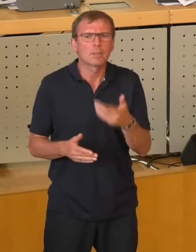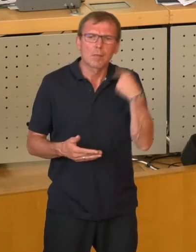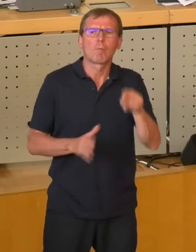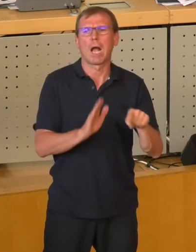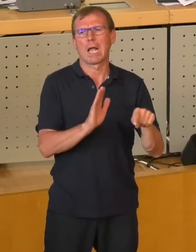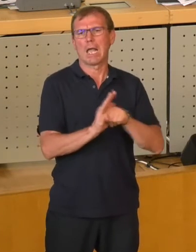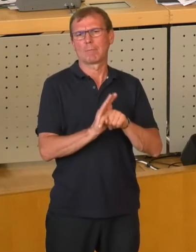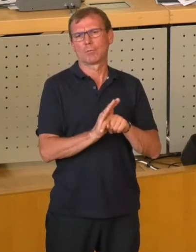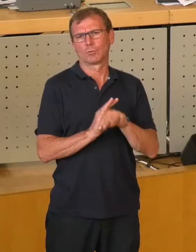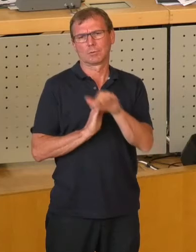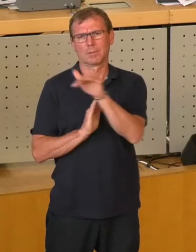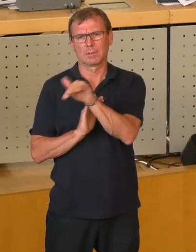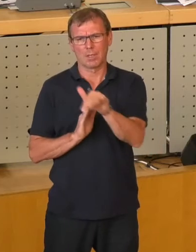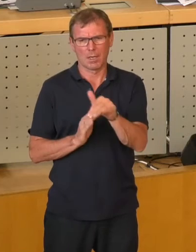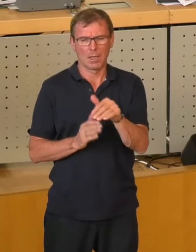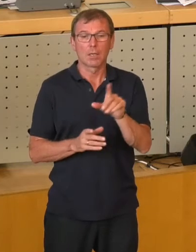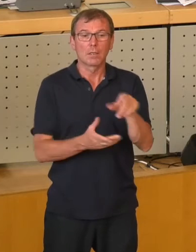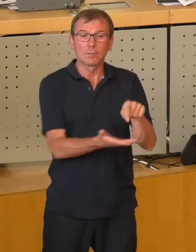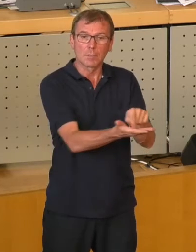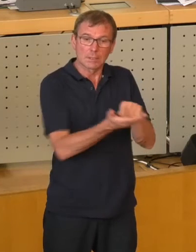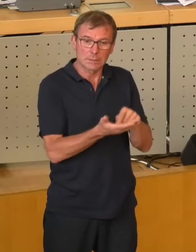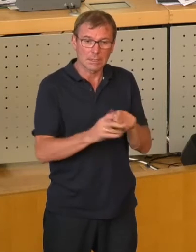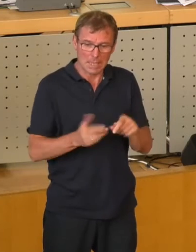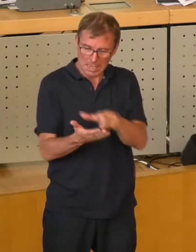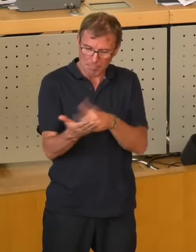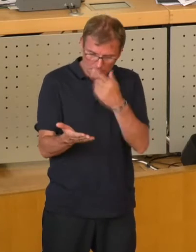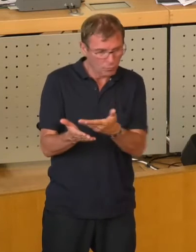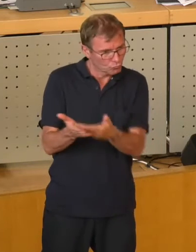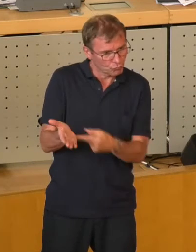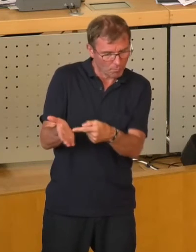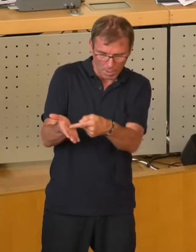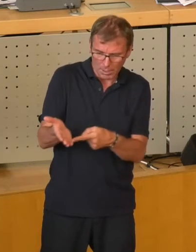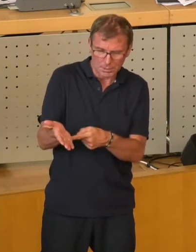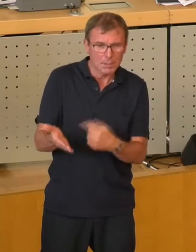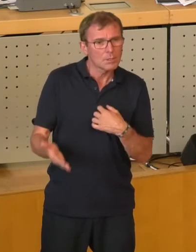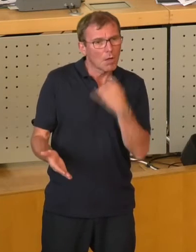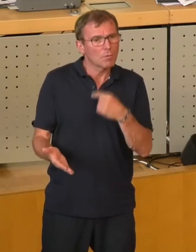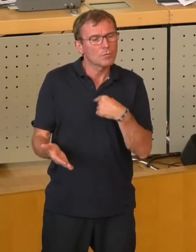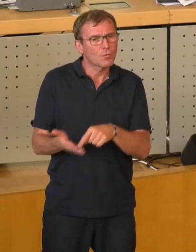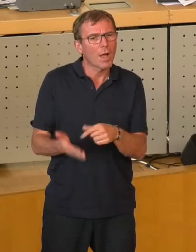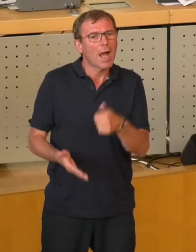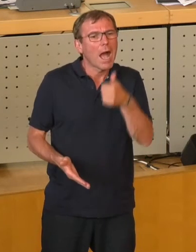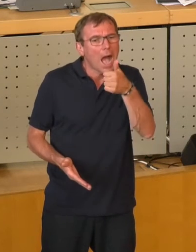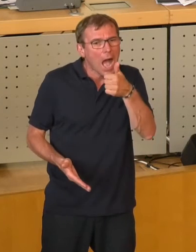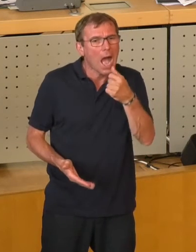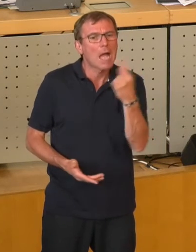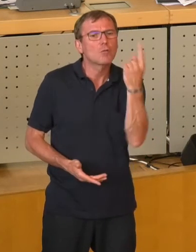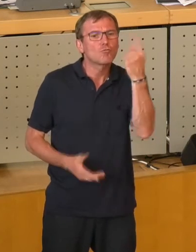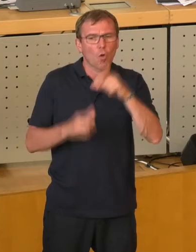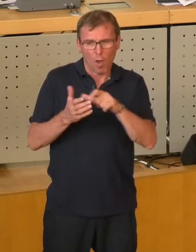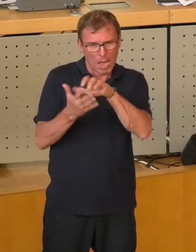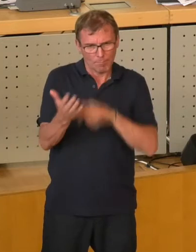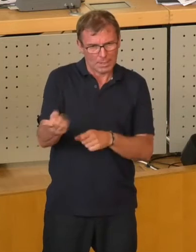Und da bekomme ich Briefe gezeigt von jemandem, der sagt, die wollen von mir für einen so einen Drohbrief.